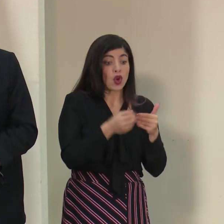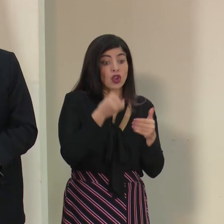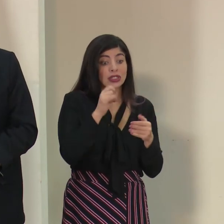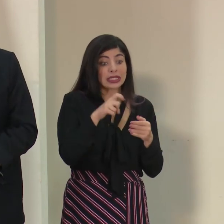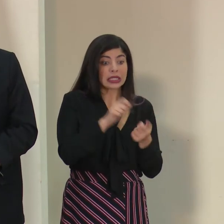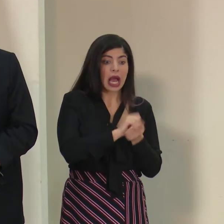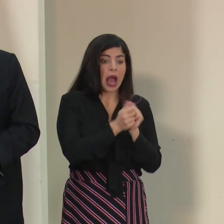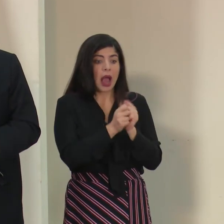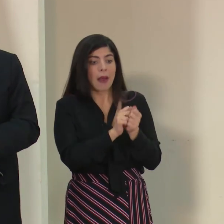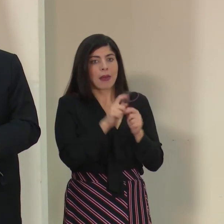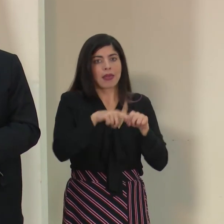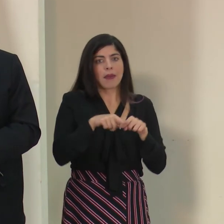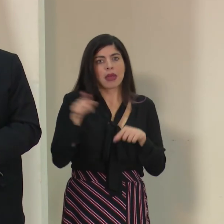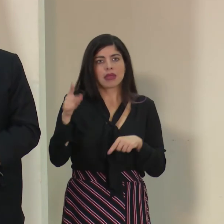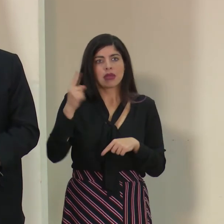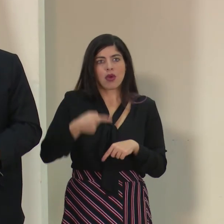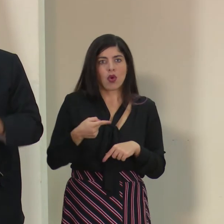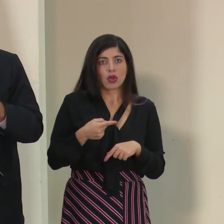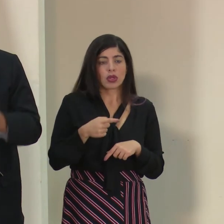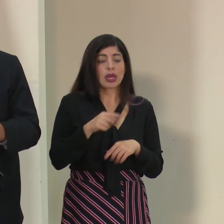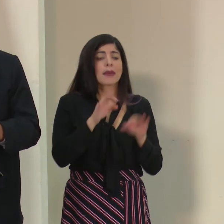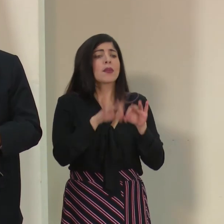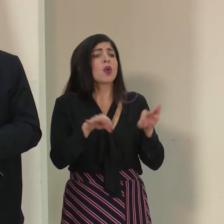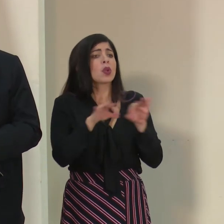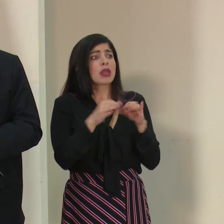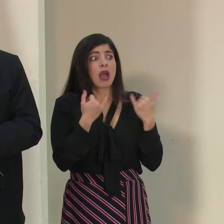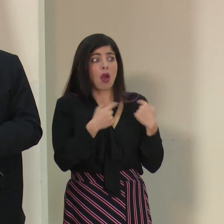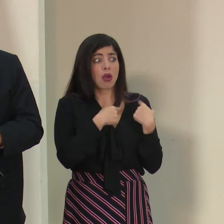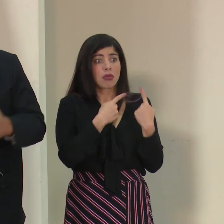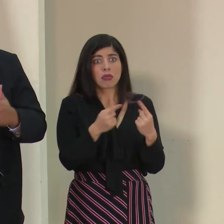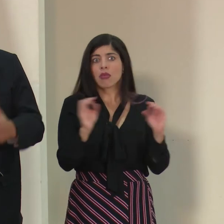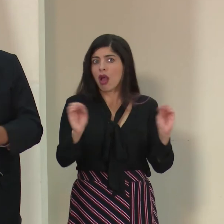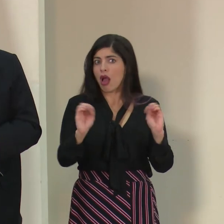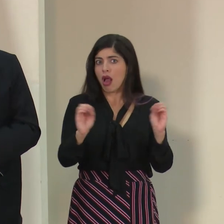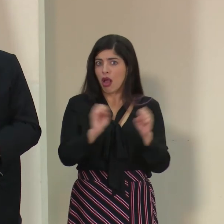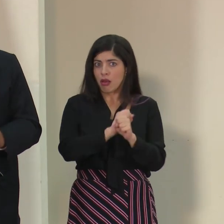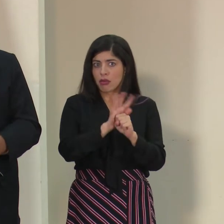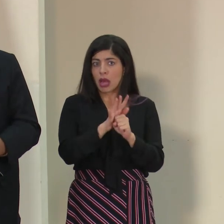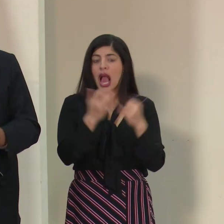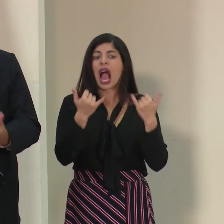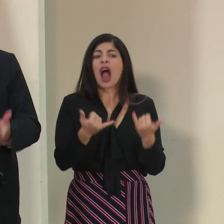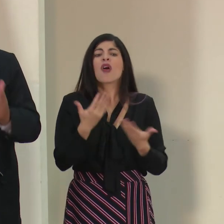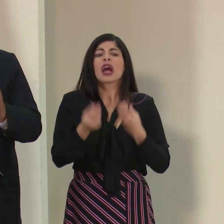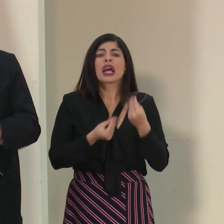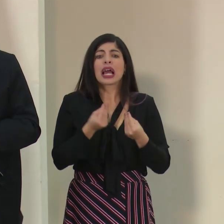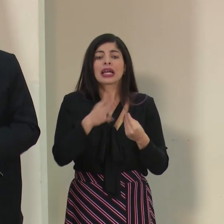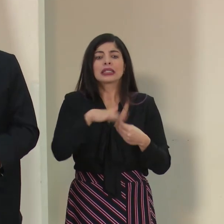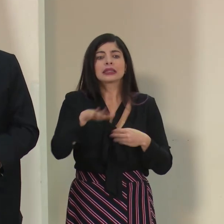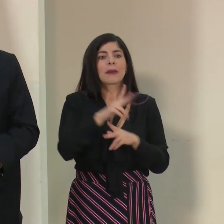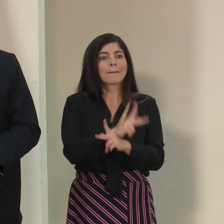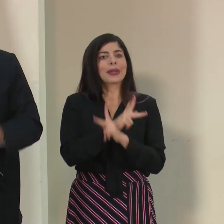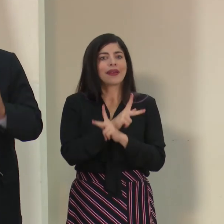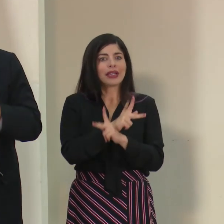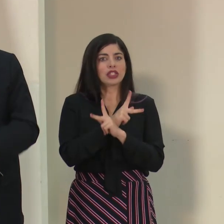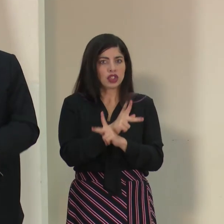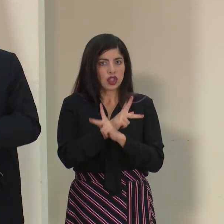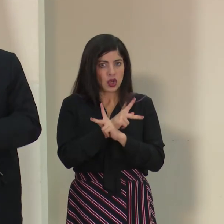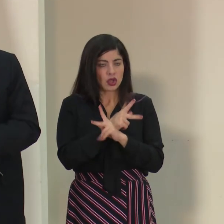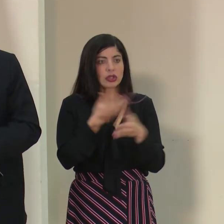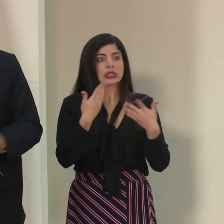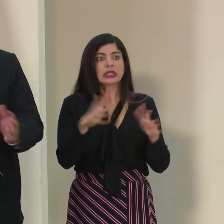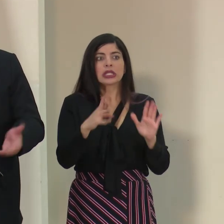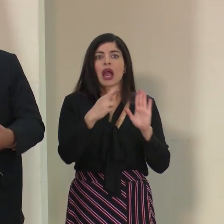necesario. Ahí lo importante es eso, no se ha reportado ningún caso y por ahora lo que estamos haciendo son medidas de prevención. Hay un